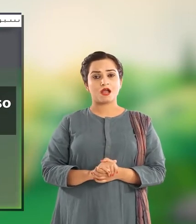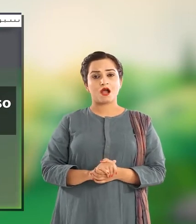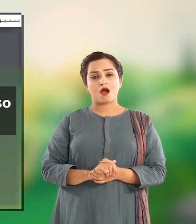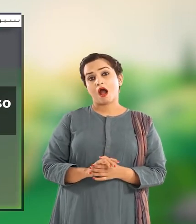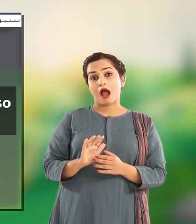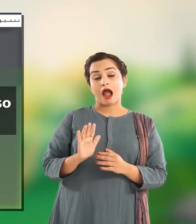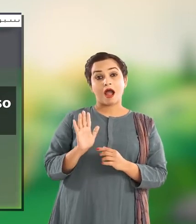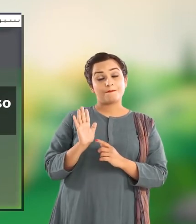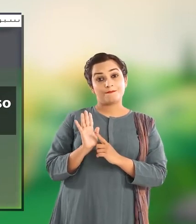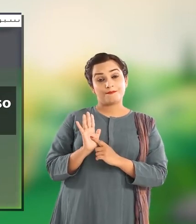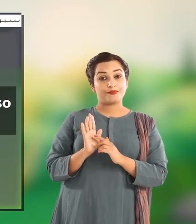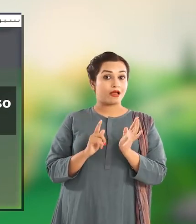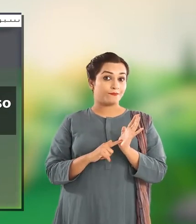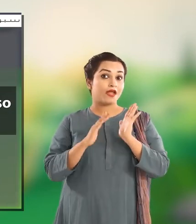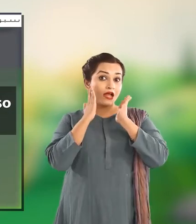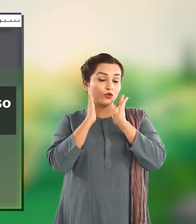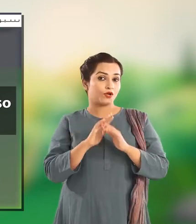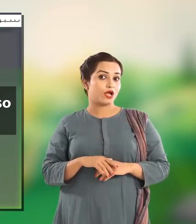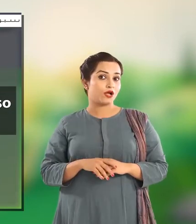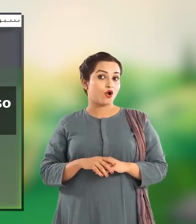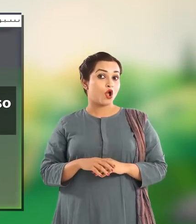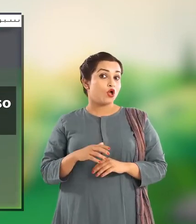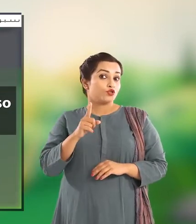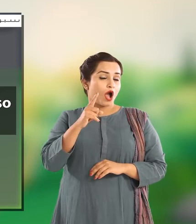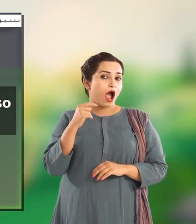eraser on your face so you can feel its temperature